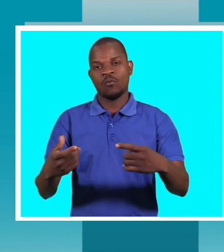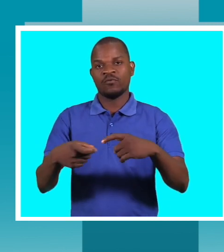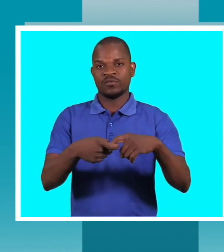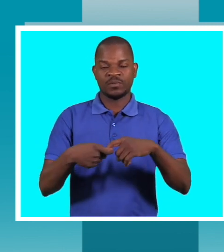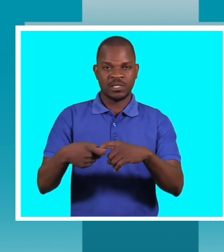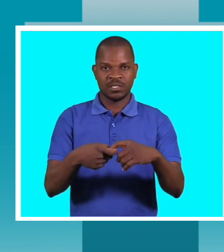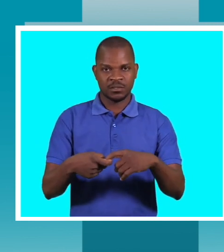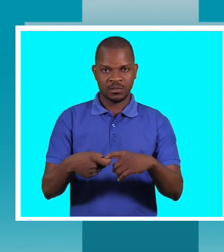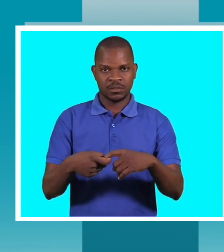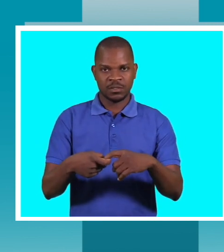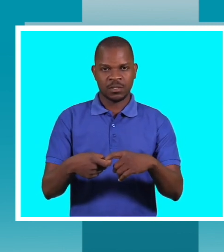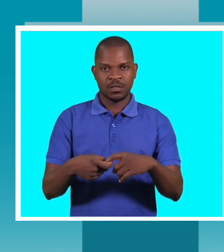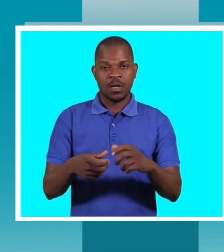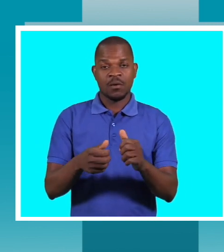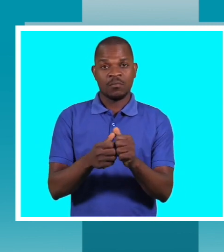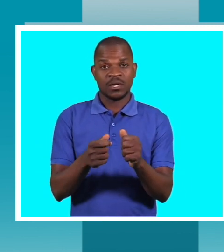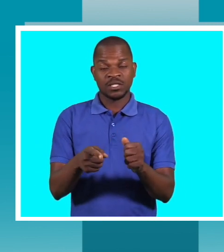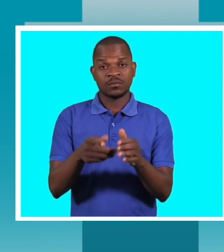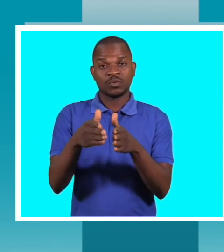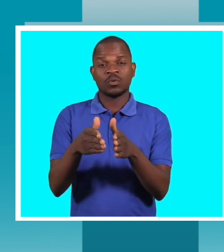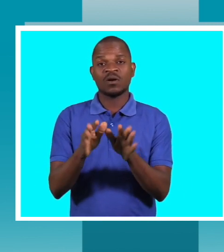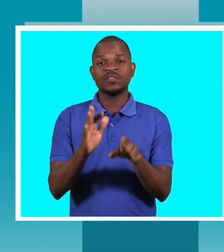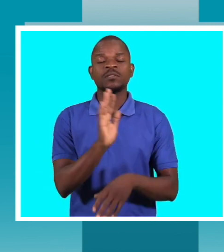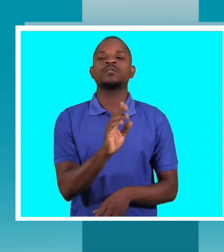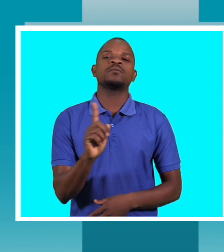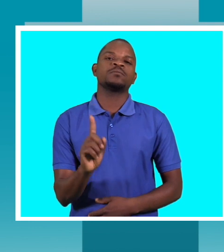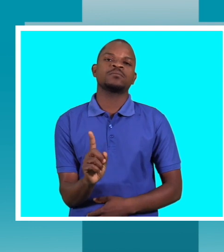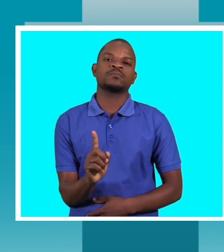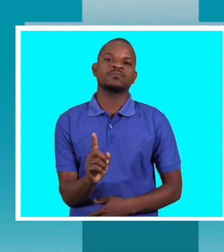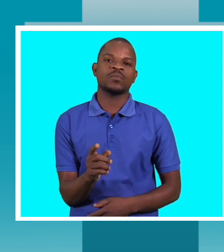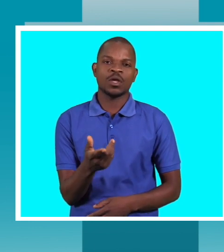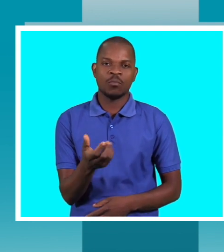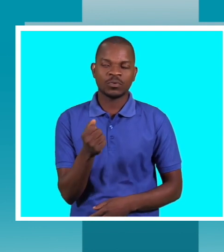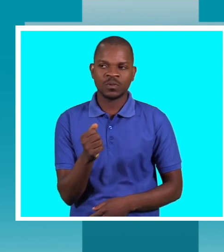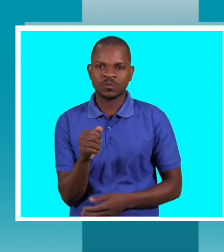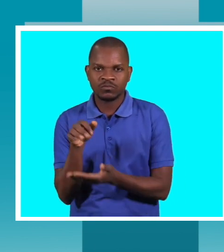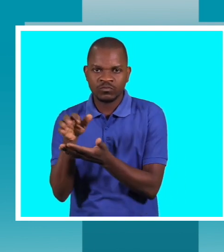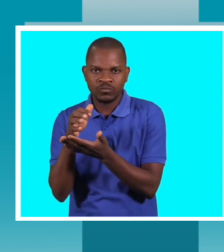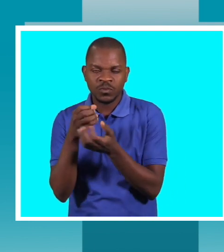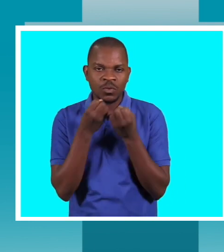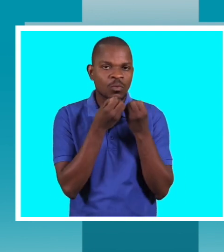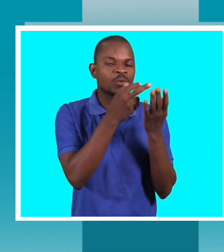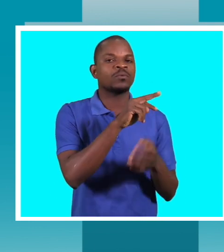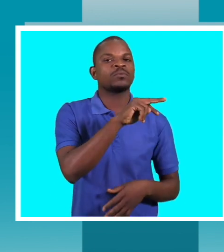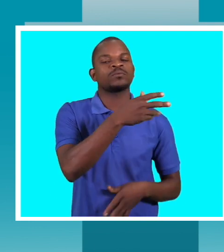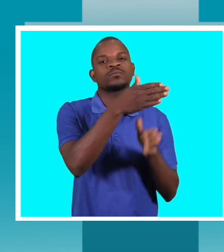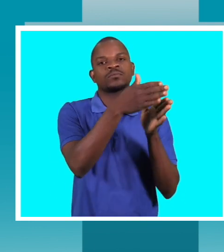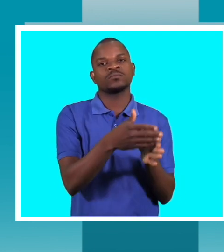alheia à vida desta. Então, pode em algum momento comentar e aí esta pessoa passar por um processo de